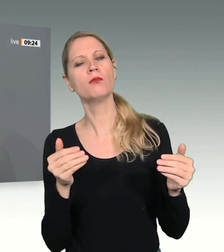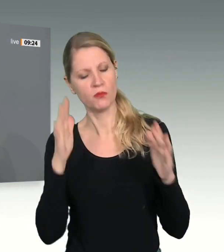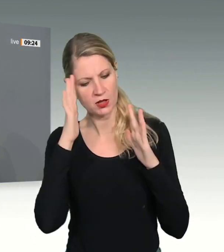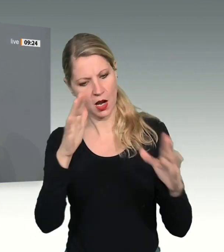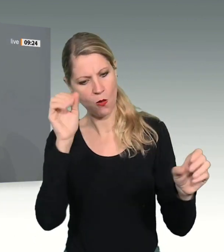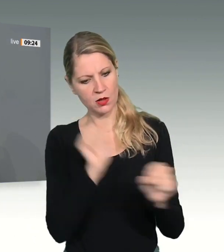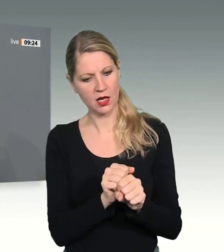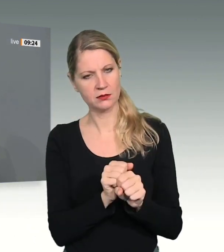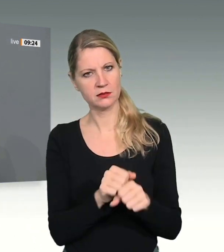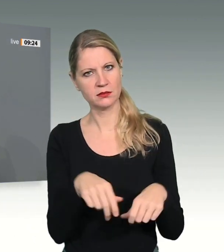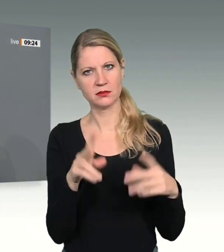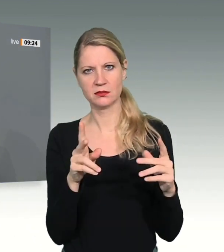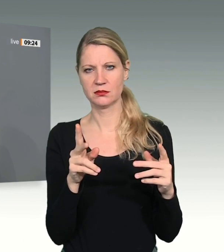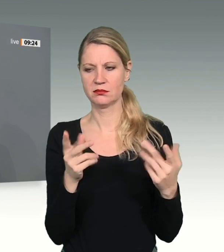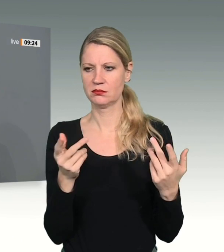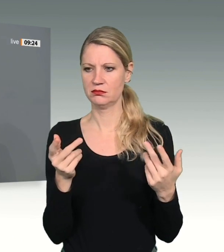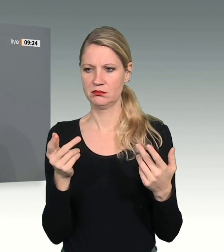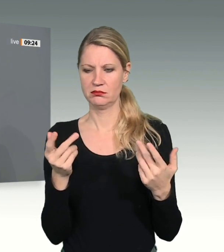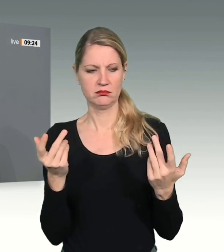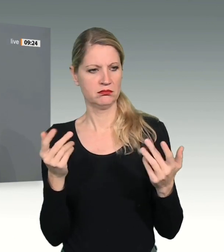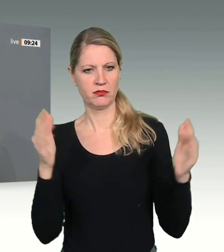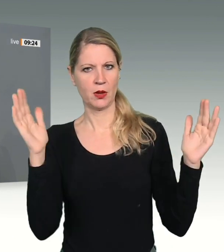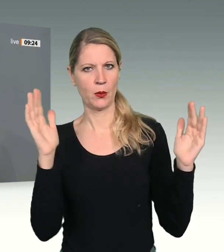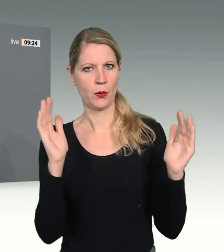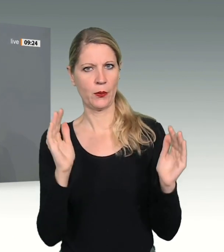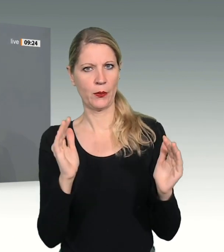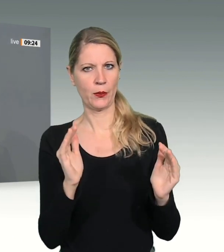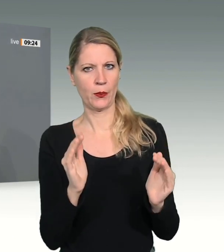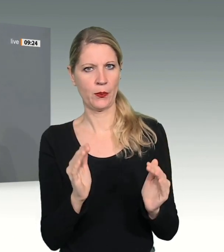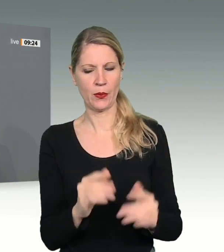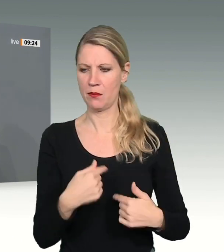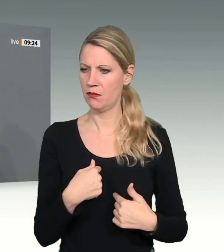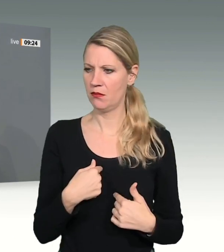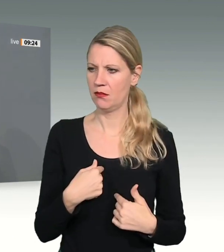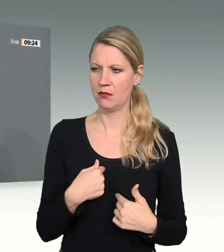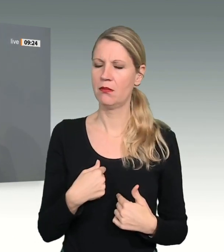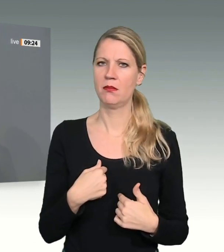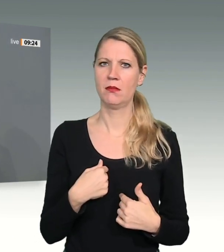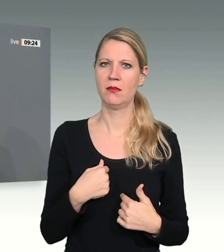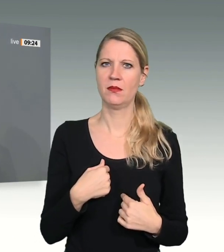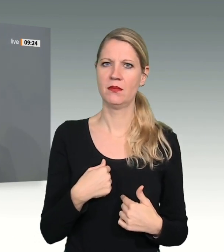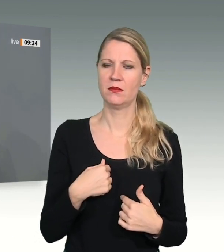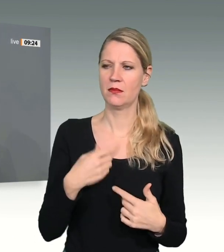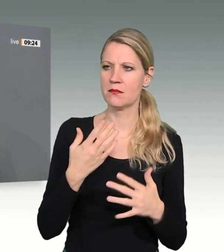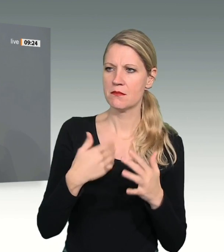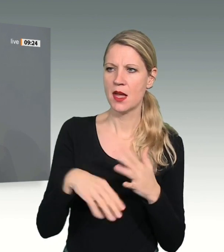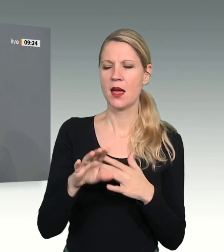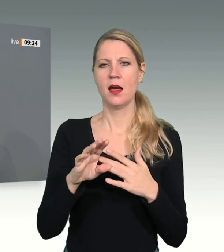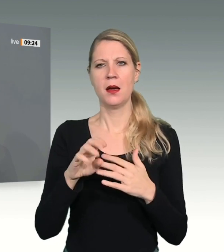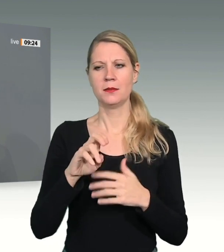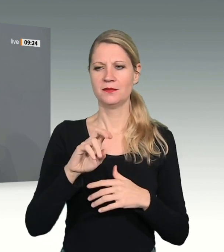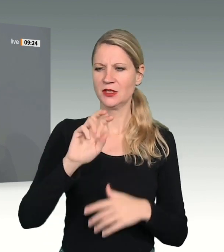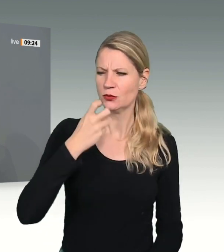das nimmt offenbar ab. Je mehr wir uns bemühen, jedes einzelne Problem noch besser,